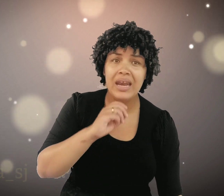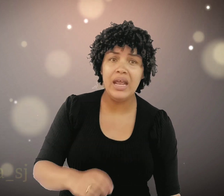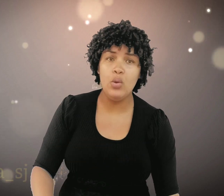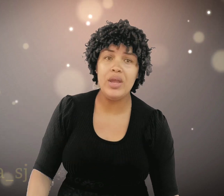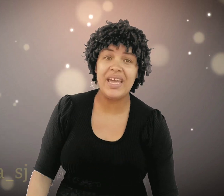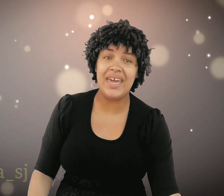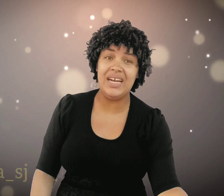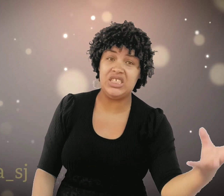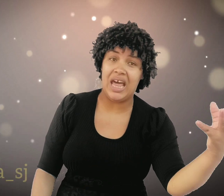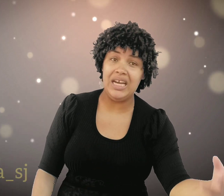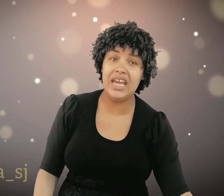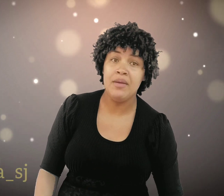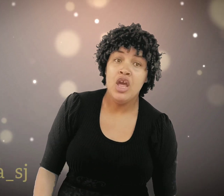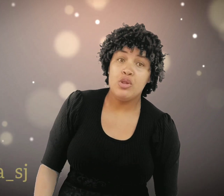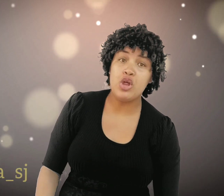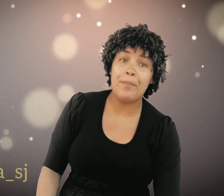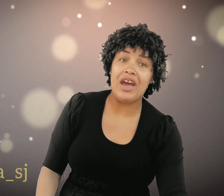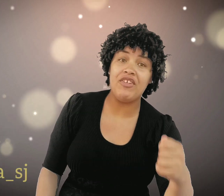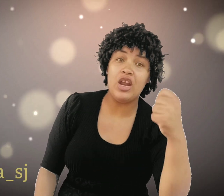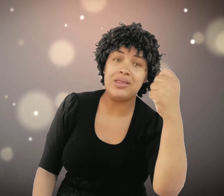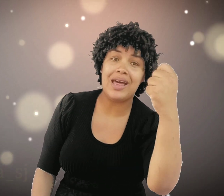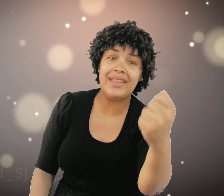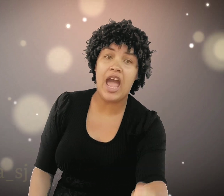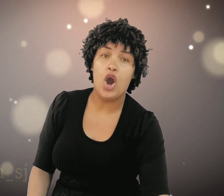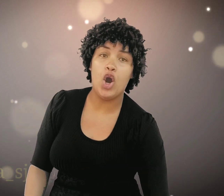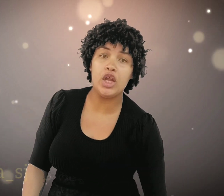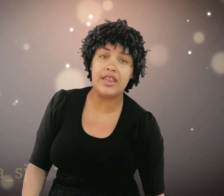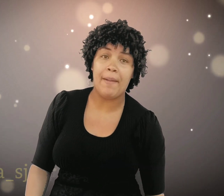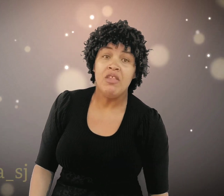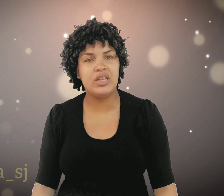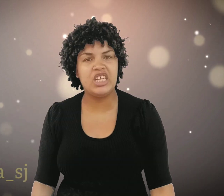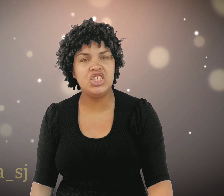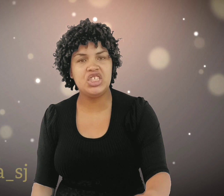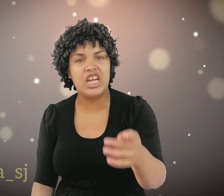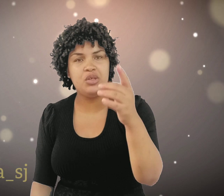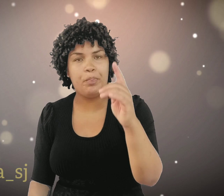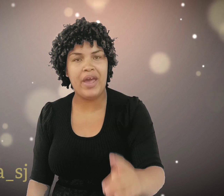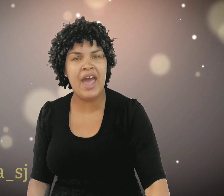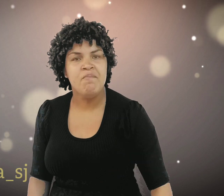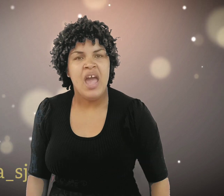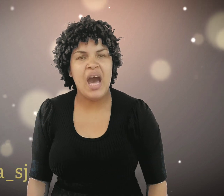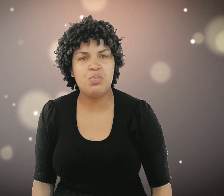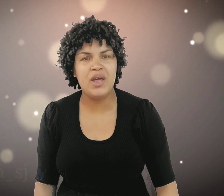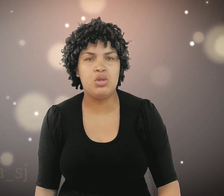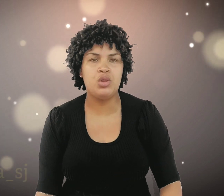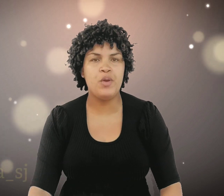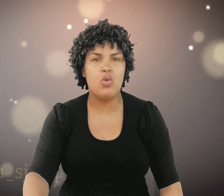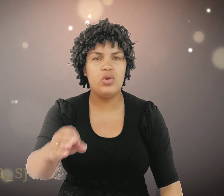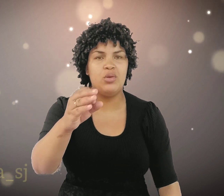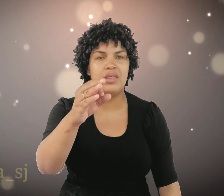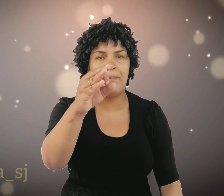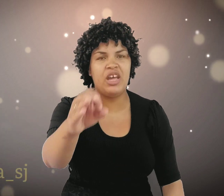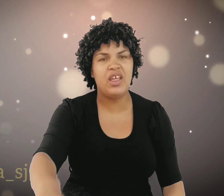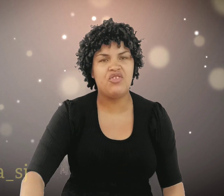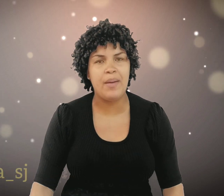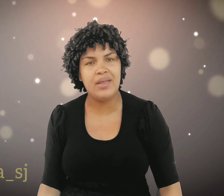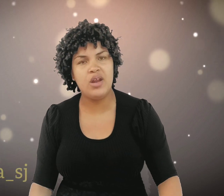Aleluia. Que ele está ali. Só pra ver nossa derrota. Quando a gente está de pé. As pessoas procuram nos apredejar. Mas não